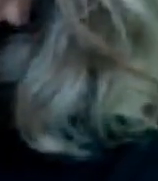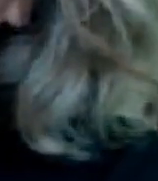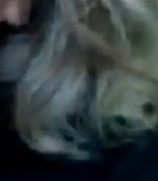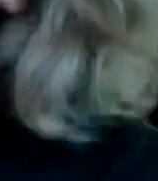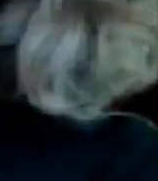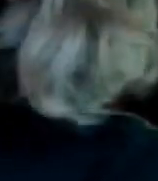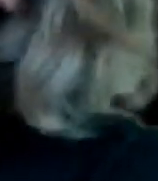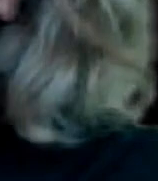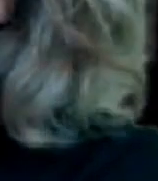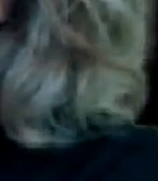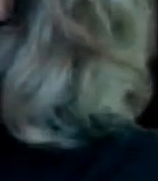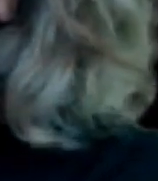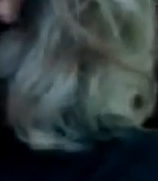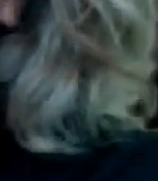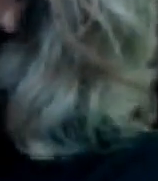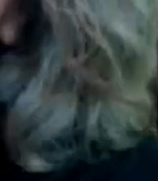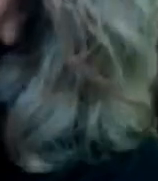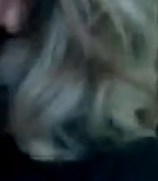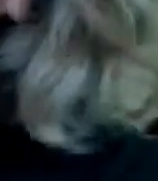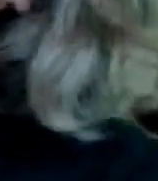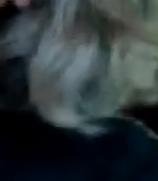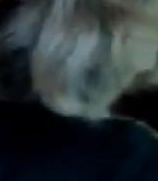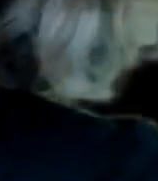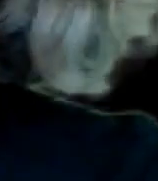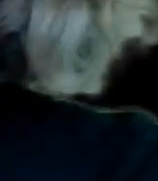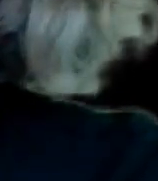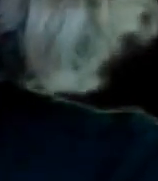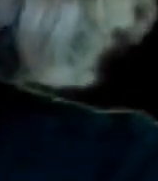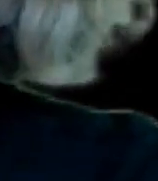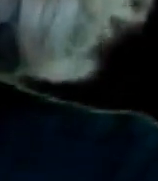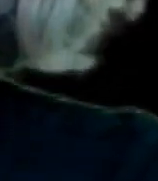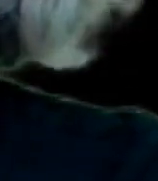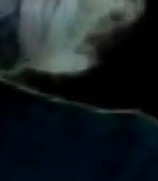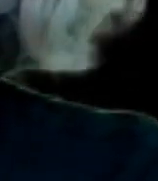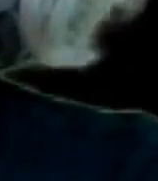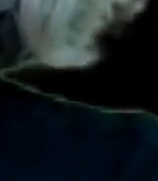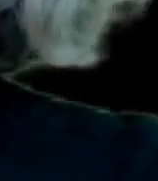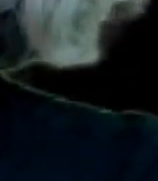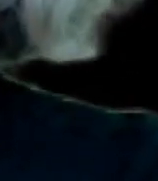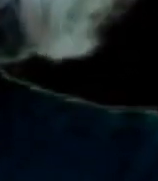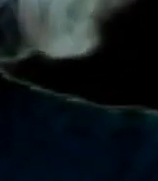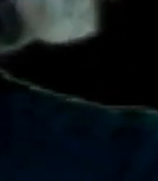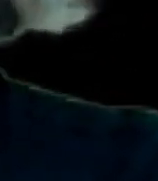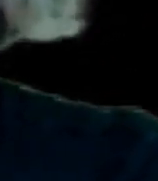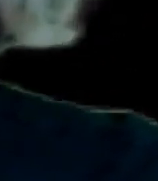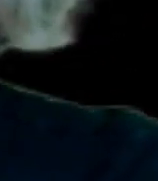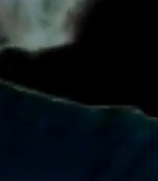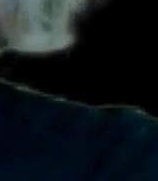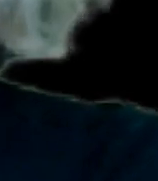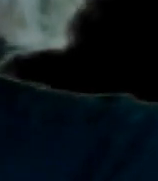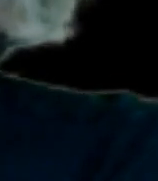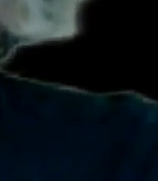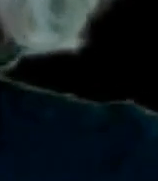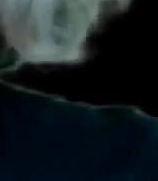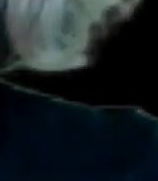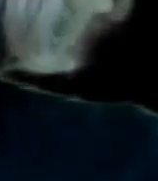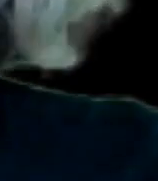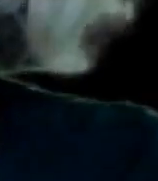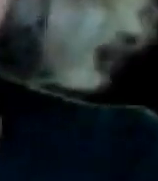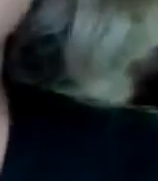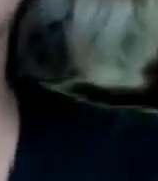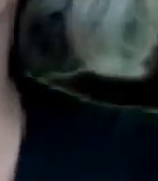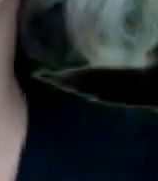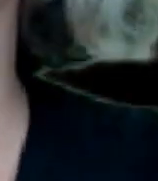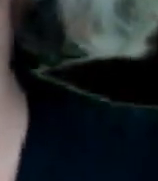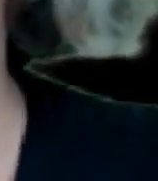mañanera Y quiero que me den Esa Acreditación Y Yo poder ir A eso Y si Pues